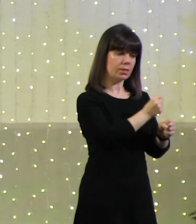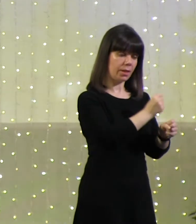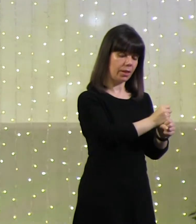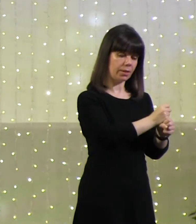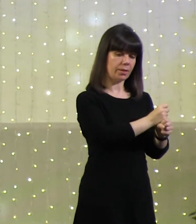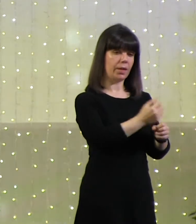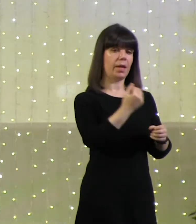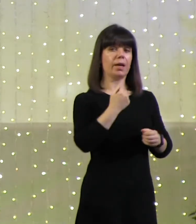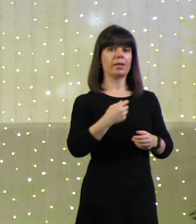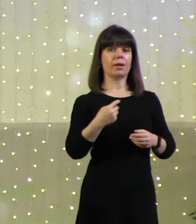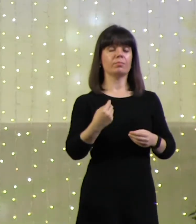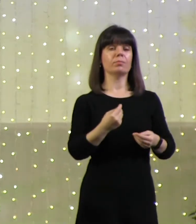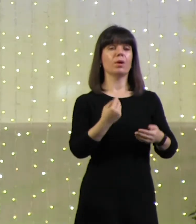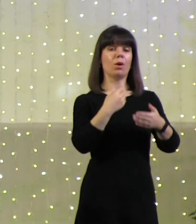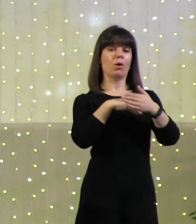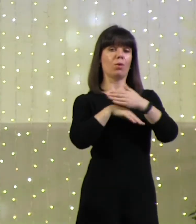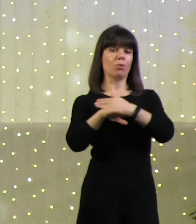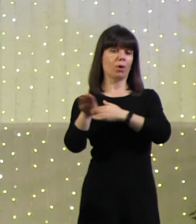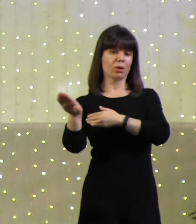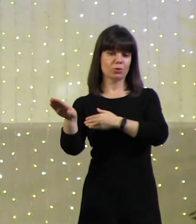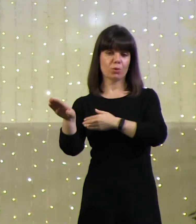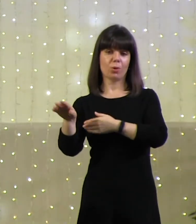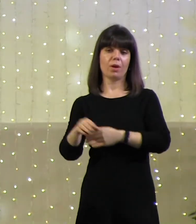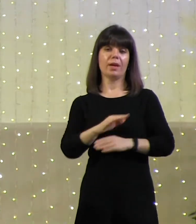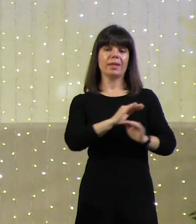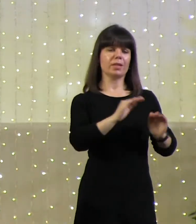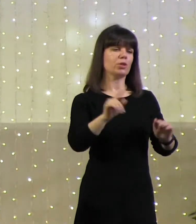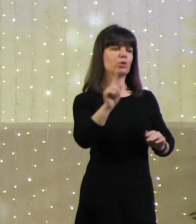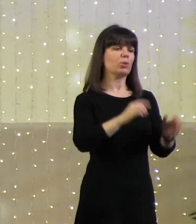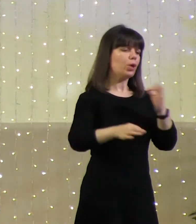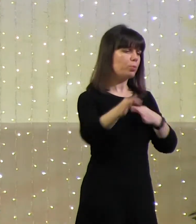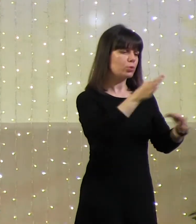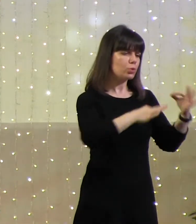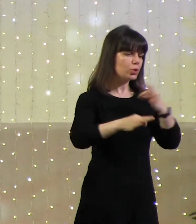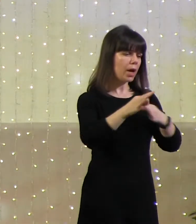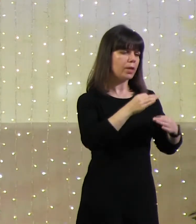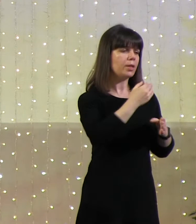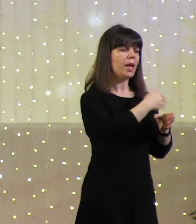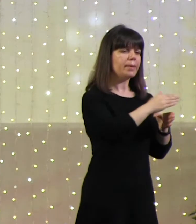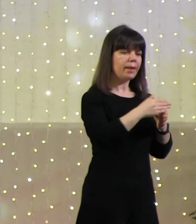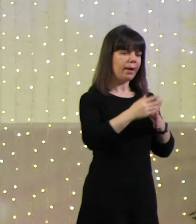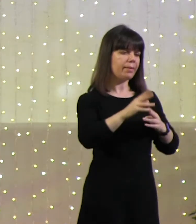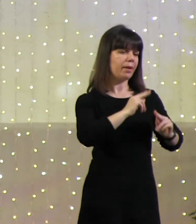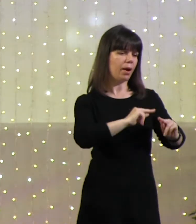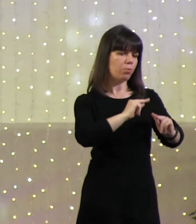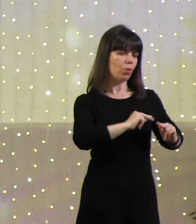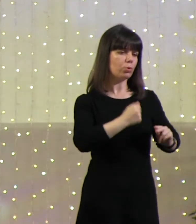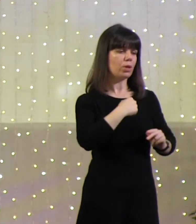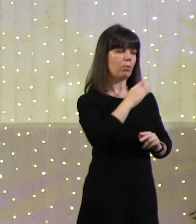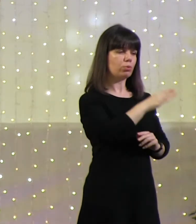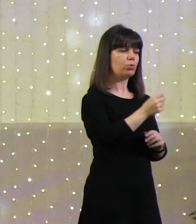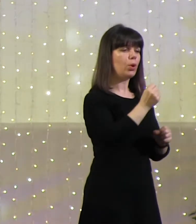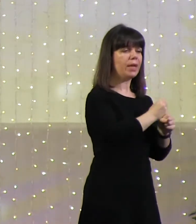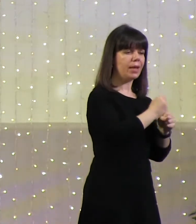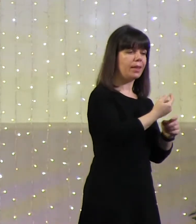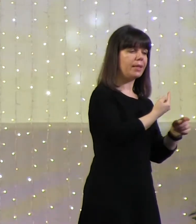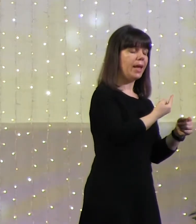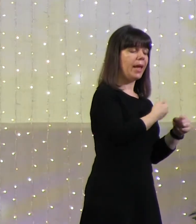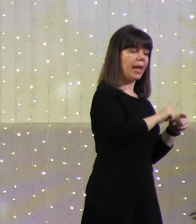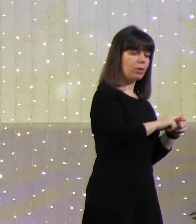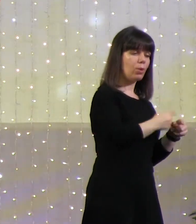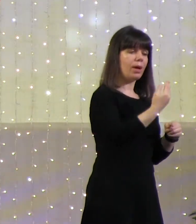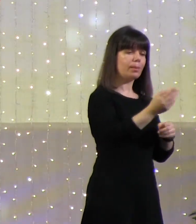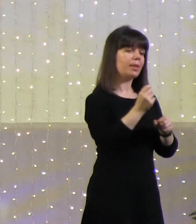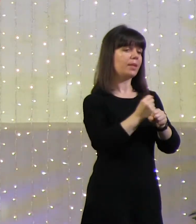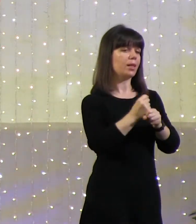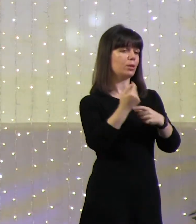Собираясь уходить, они там уже что-то бурно между собой обсуждали, кто будет делать это, кто будет делать то, нет, я буду это, но папа же сказал это, я уже